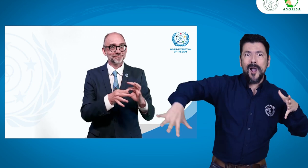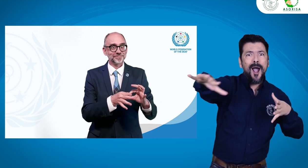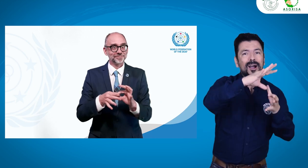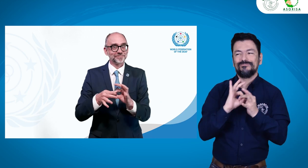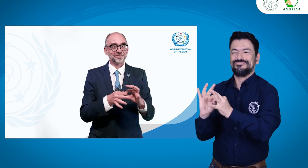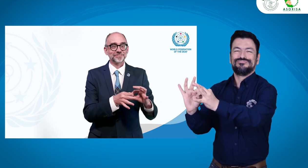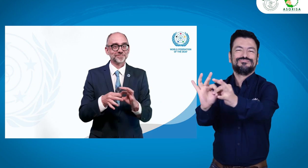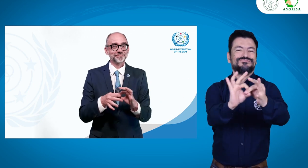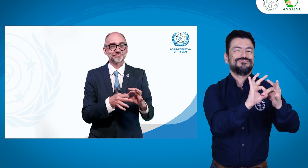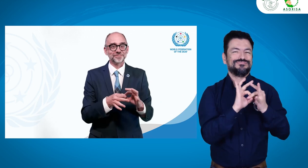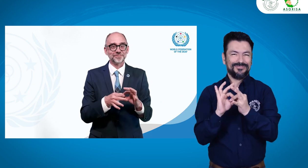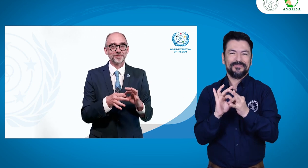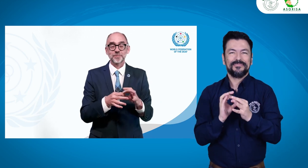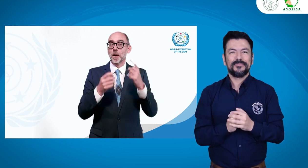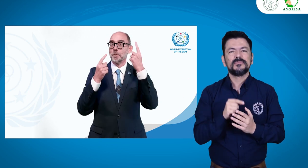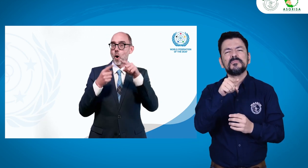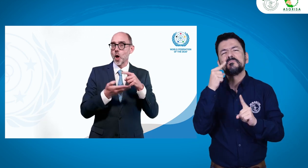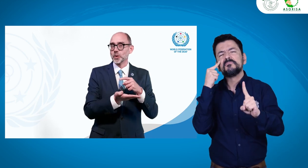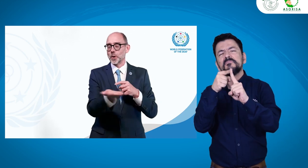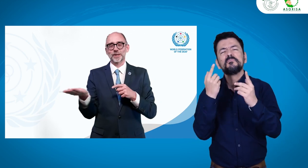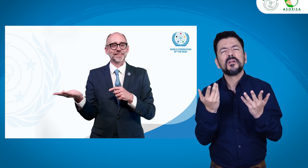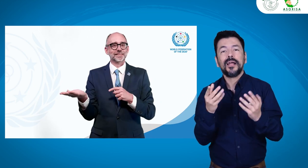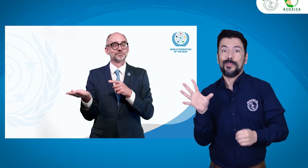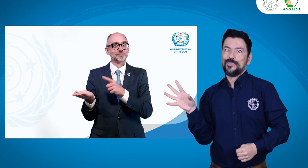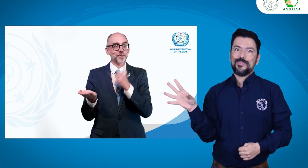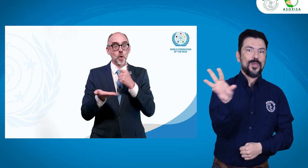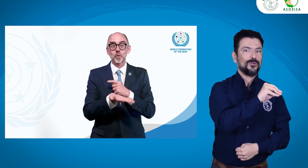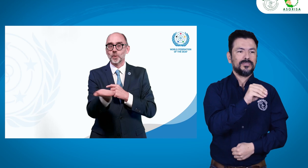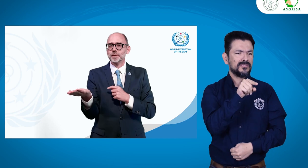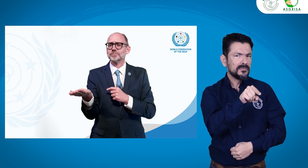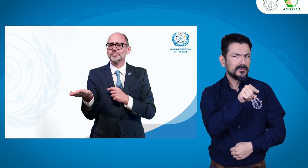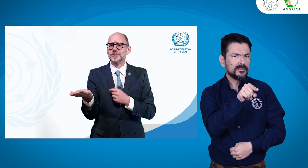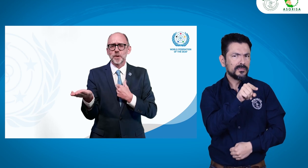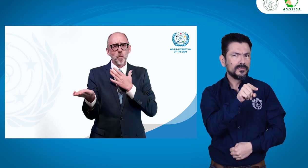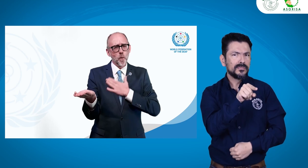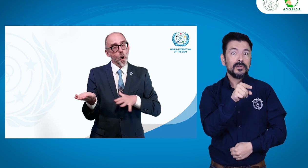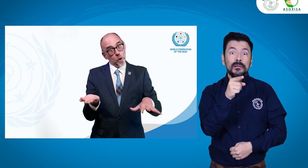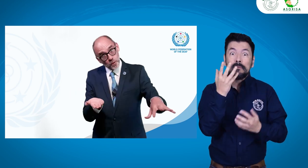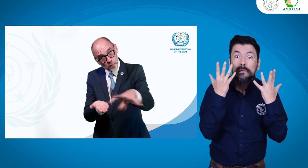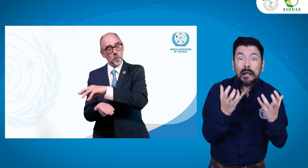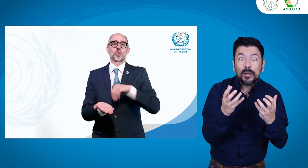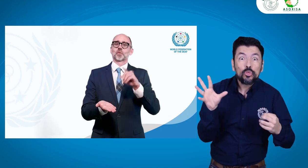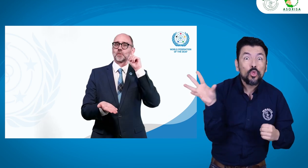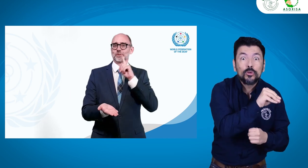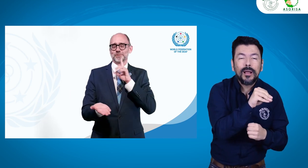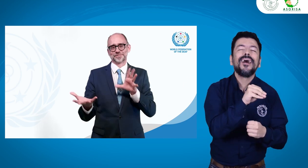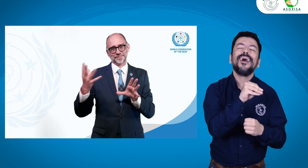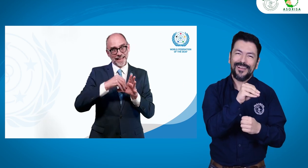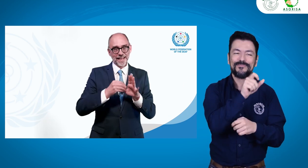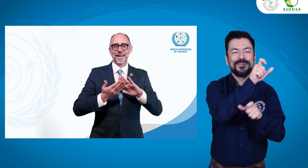inclusión de adentro hacia afuera. Y cuando hablamos de inclusión, pues queremos que